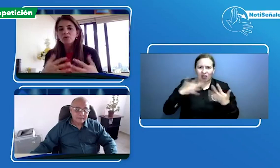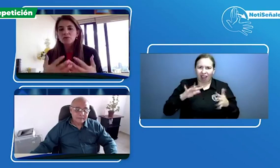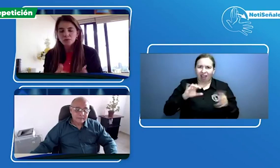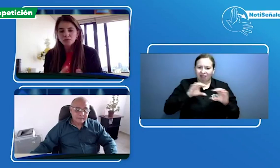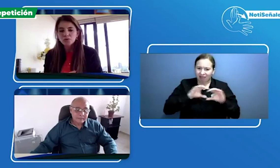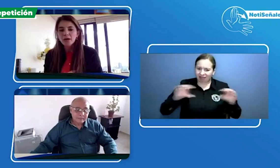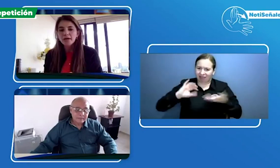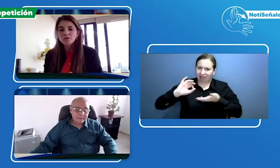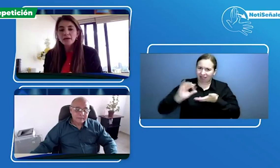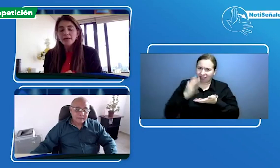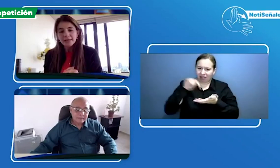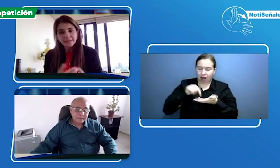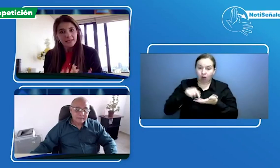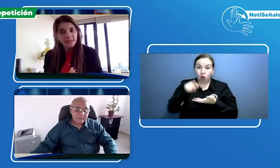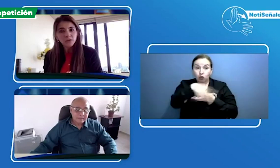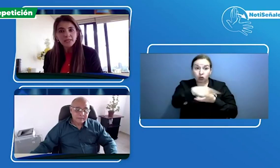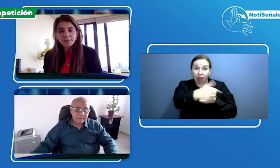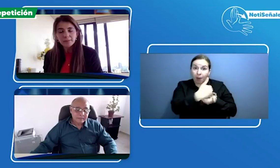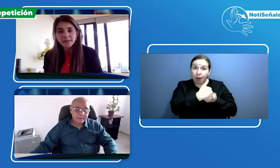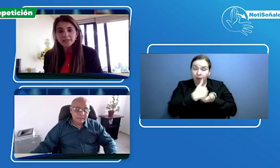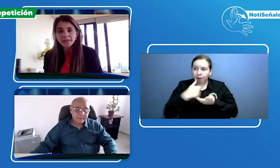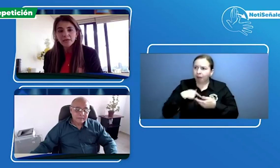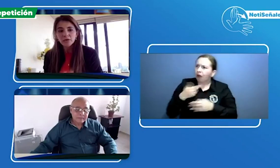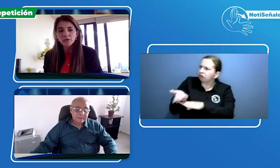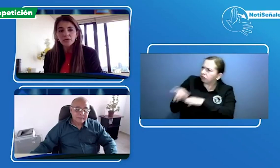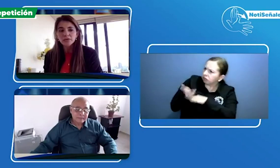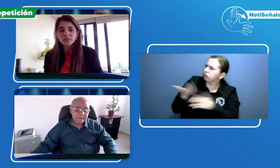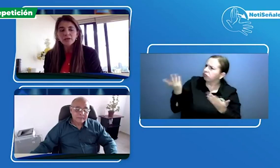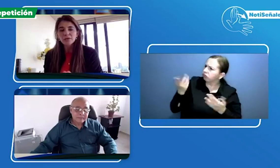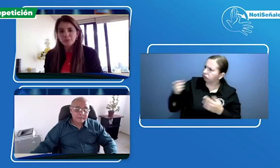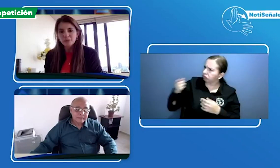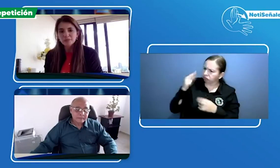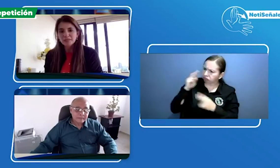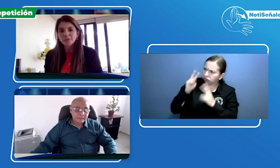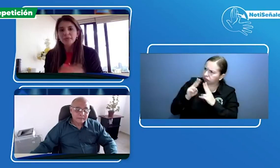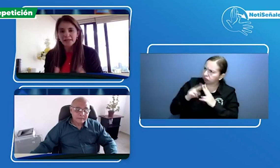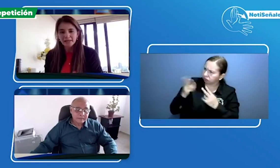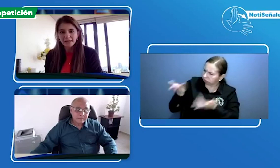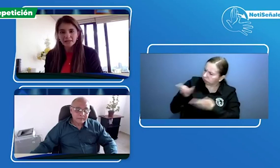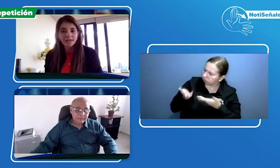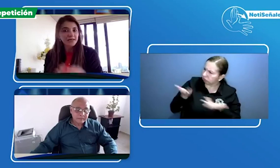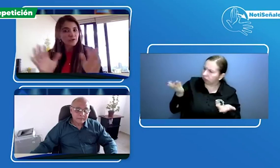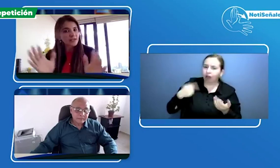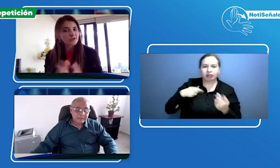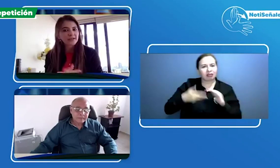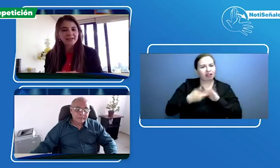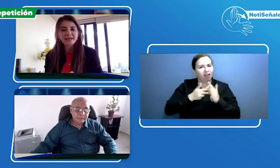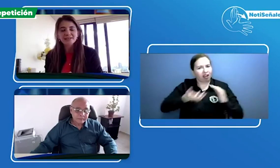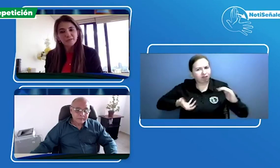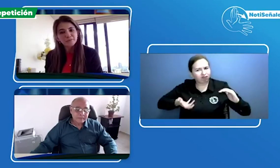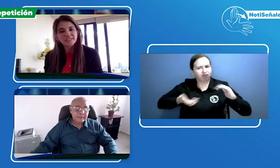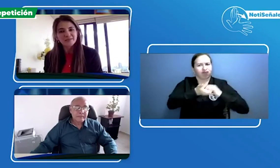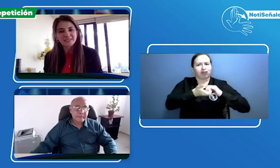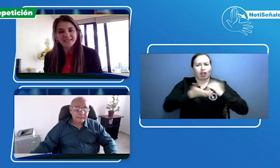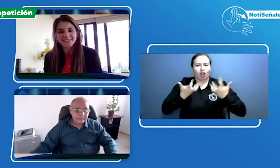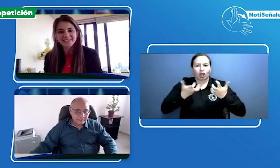nuestros usuarios exigiéndola también ya que lo conocen pues podemos hacer una gran alianza eso era lo que quería decir y muchísimas gracias